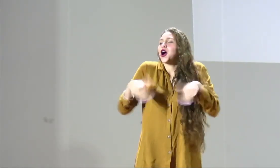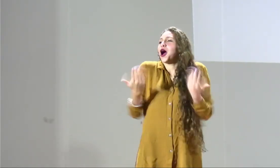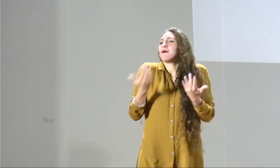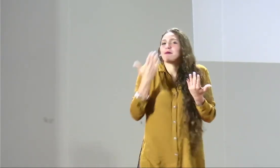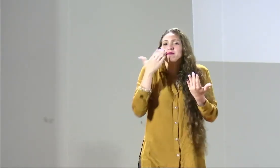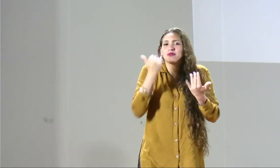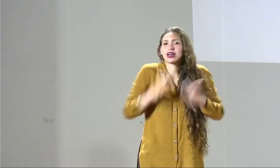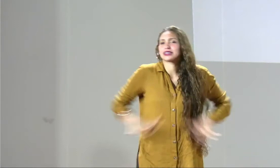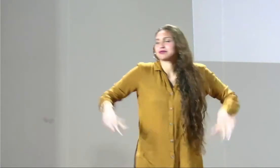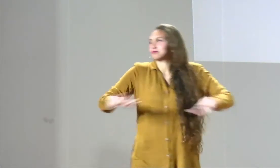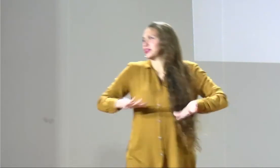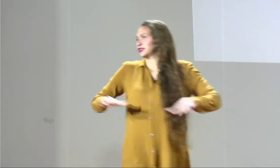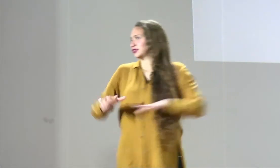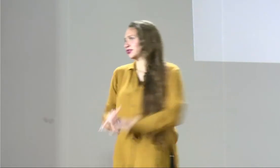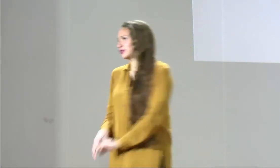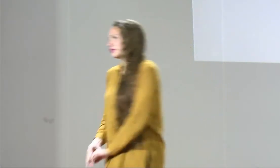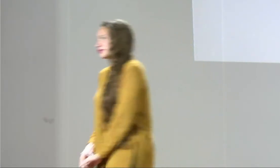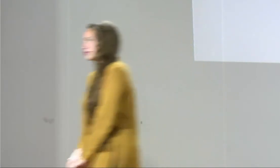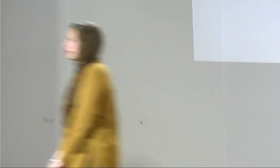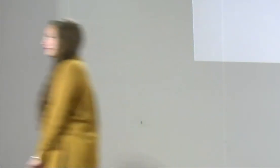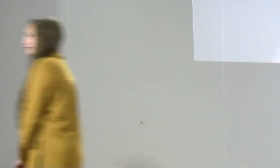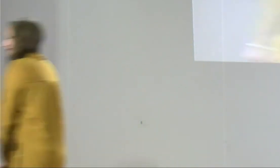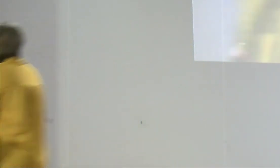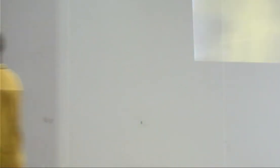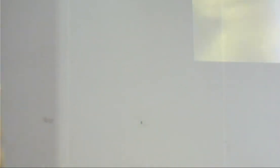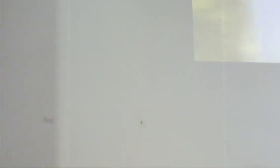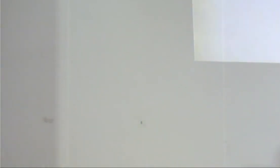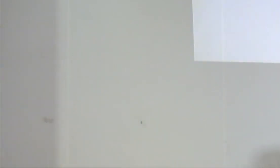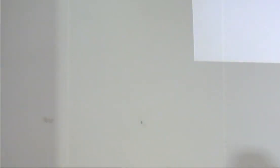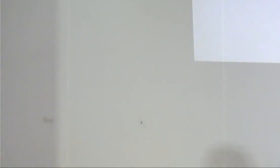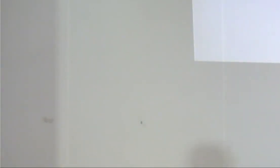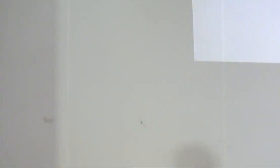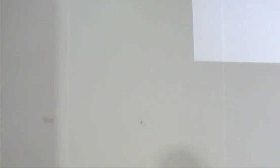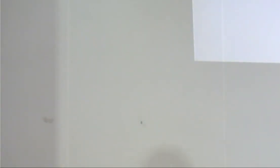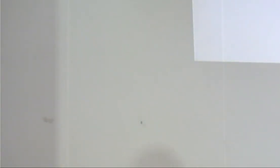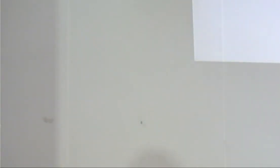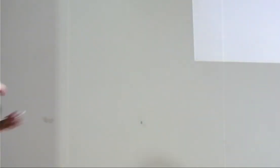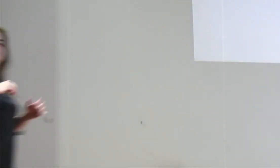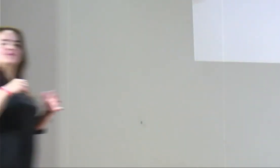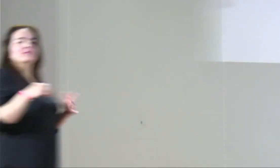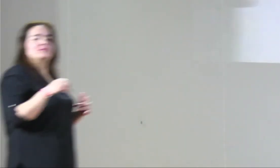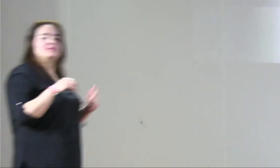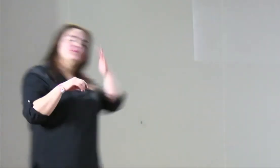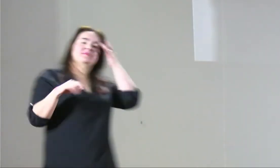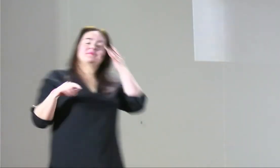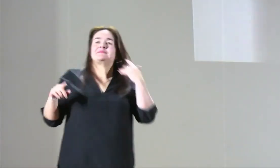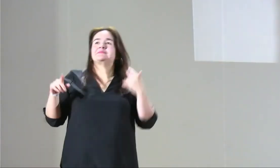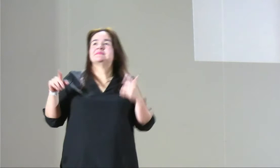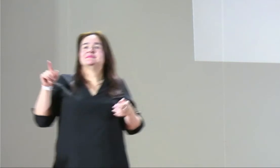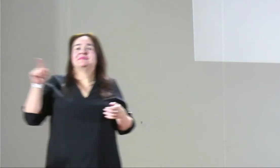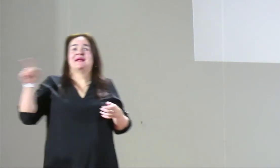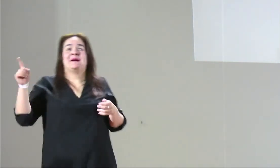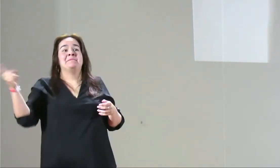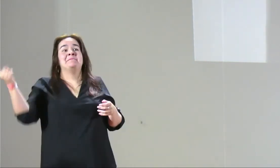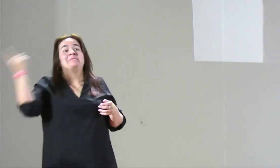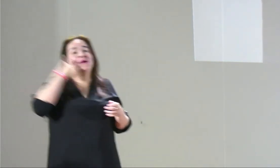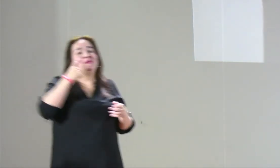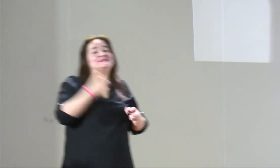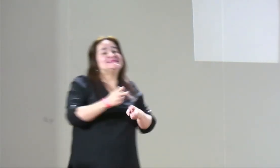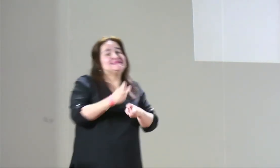con respecto a tomar las mismas decisiones o tomar las mismas actitudes de los hombres. Entonces, eso es lo que quiero saber con respecto a esto.